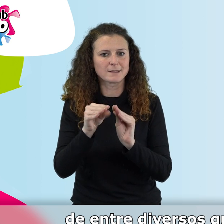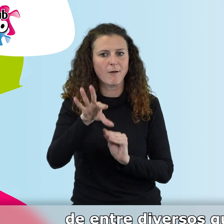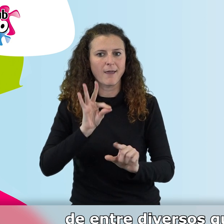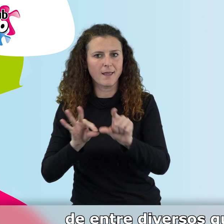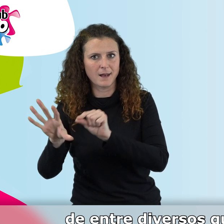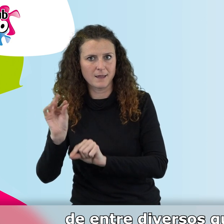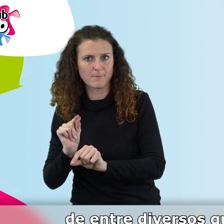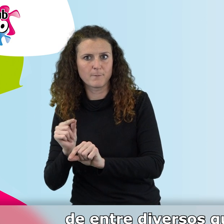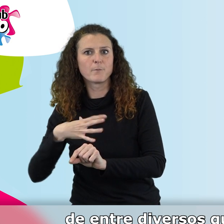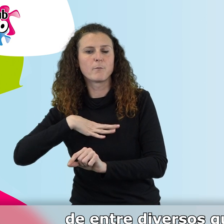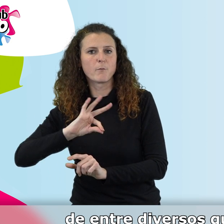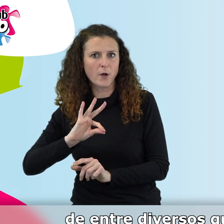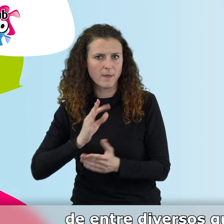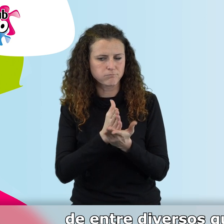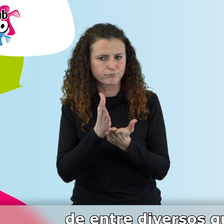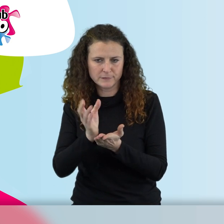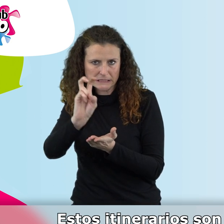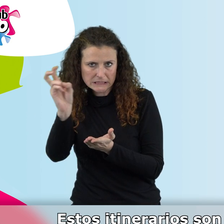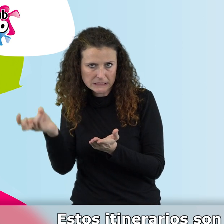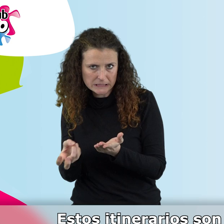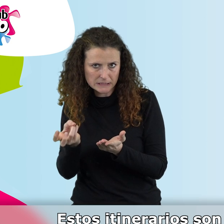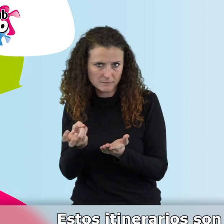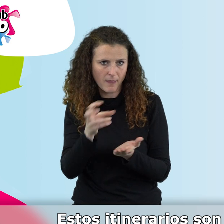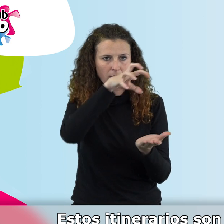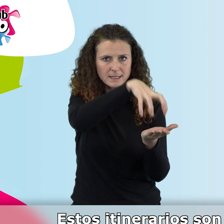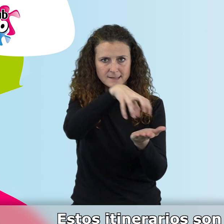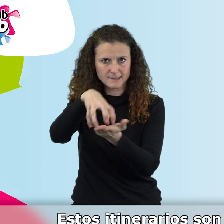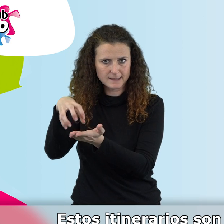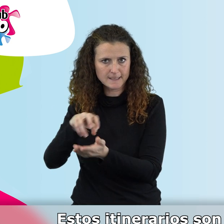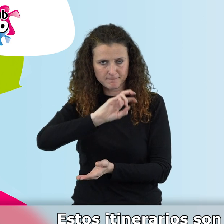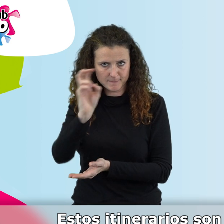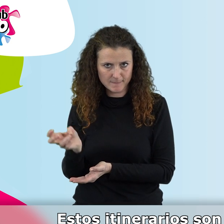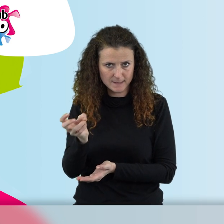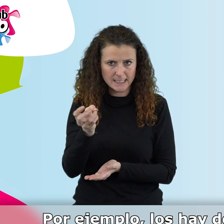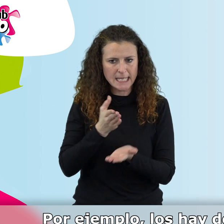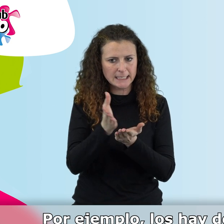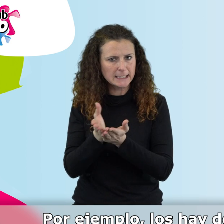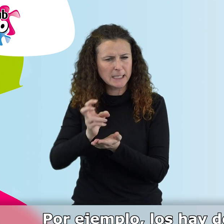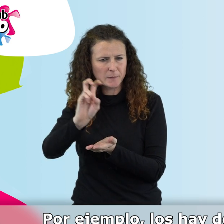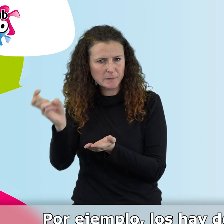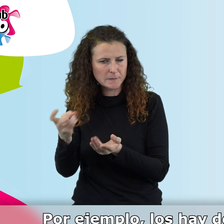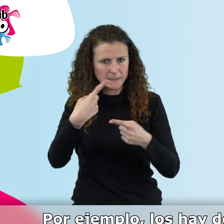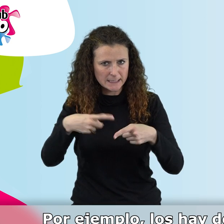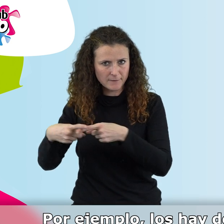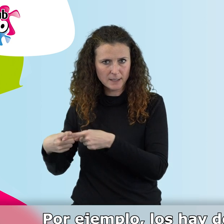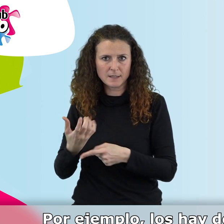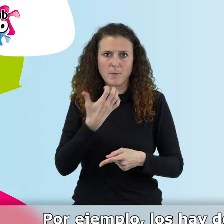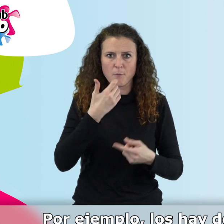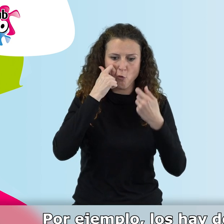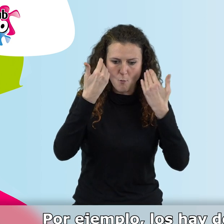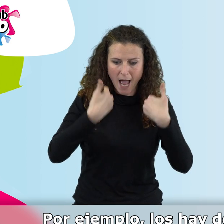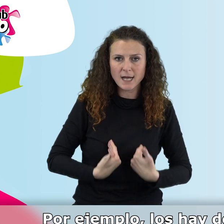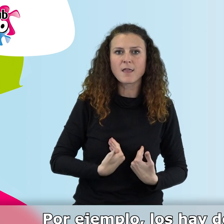diversos, que se ofertan en cada una de las sedes. Estos itinerarios son muy variados y van cambiando. Por ejemplo, los hay de humanidades,